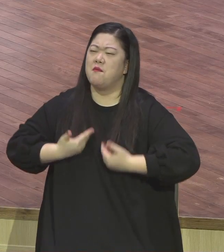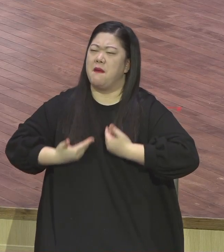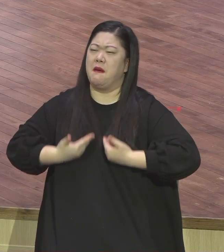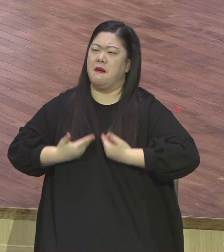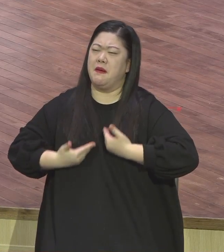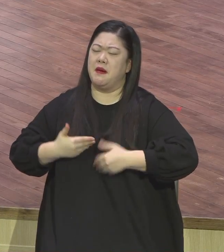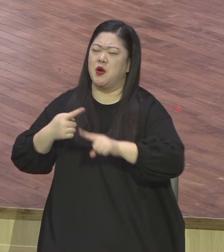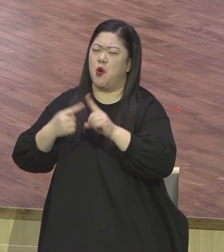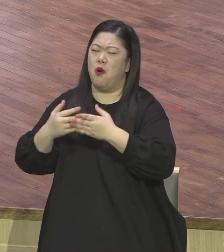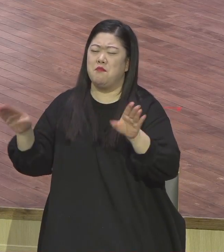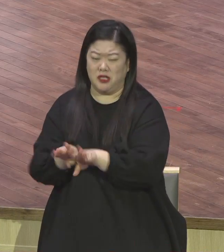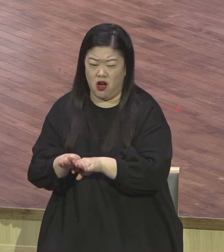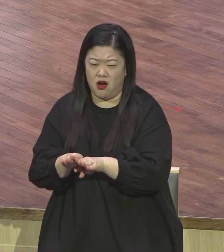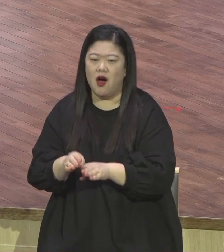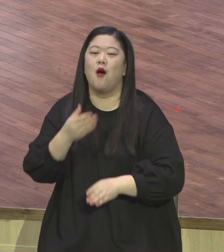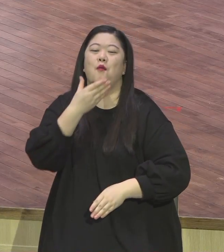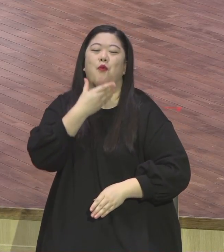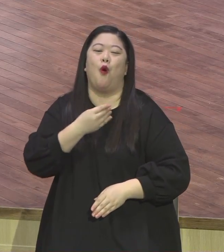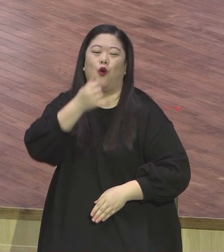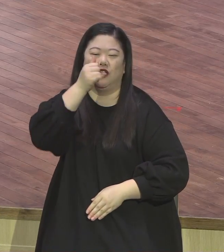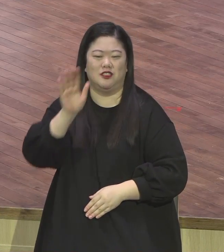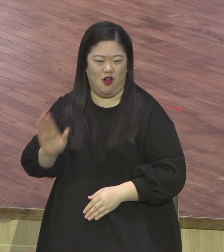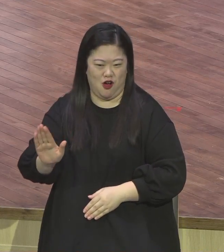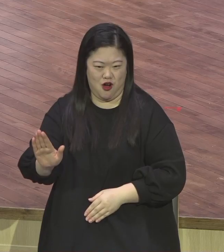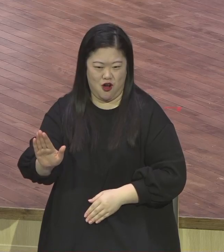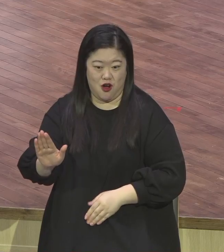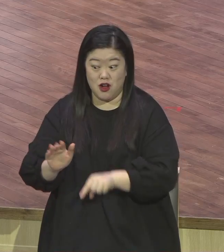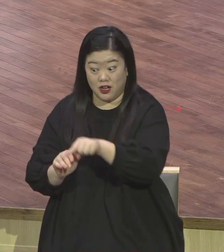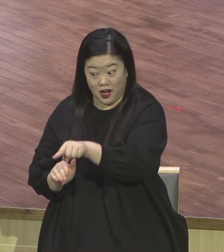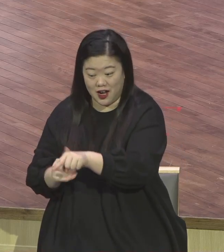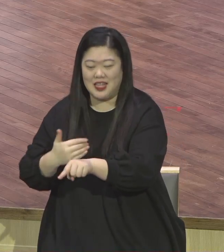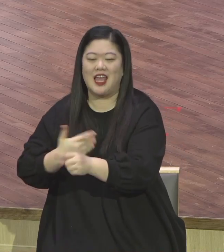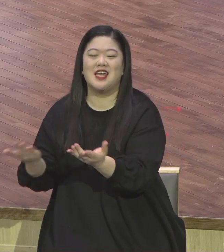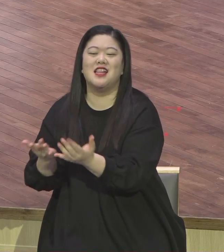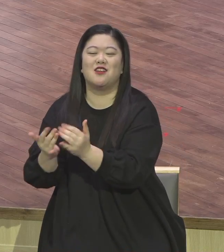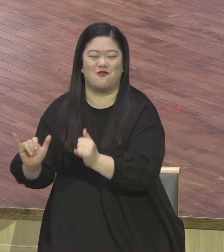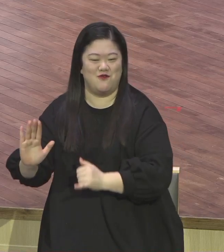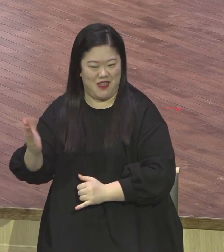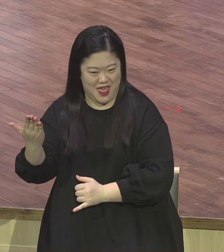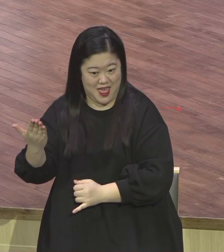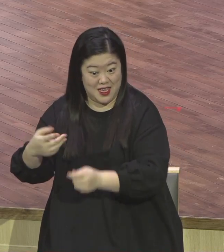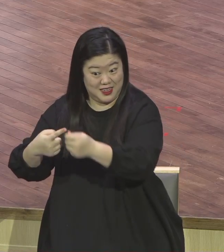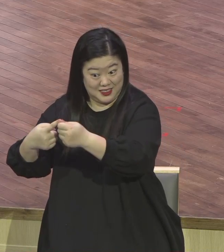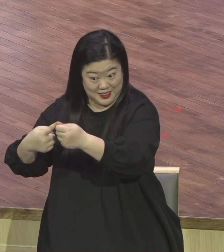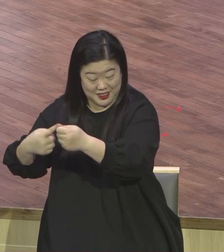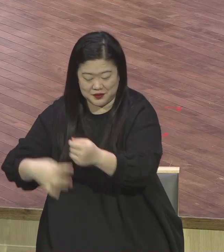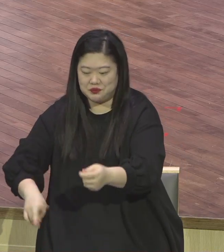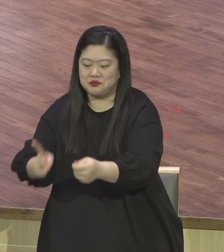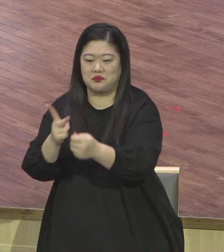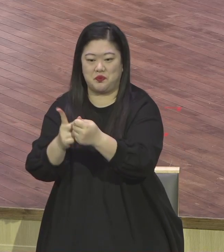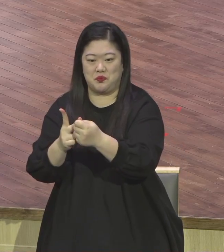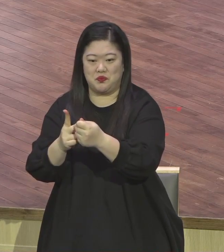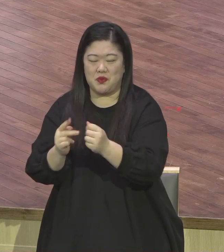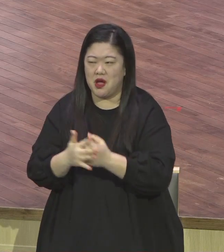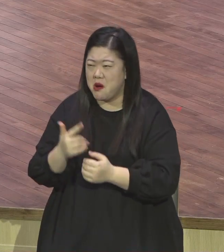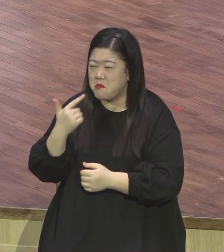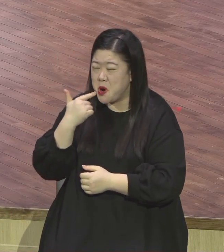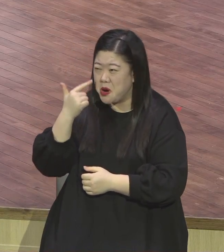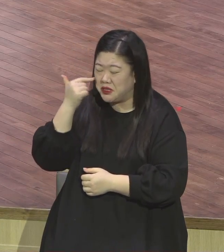복이 있나니 그들이 나의 가장 큰 일꾼이 될 것임이요 목사의 과오나 허물 보고 특입 잡는 자는